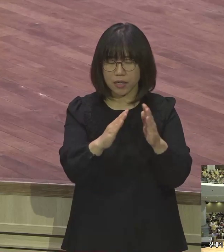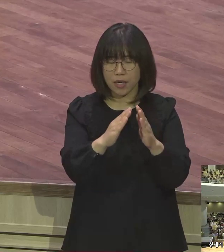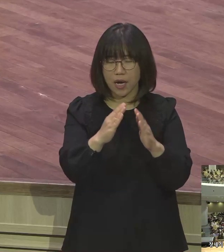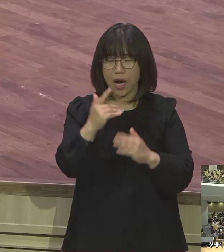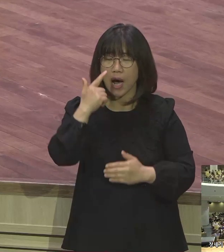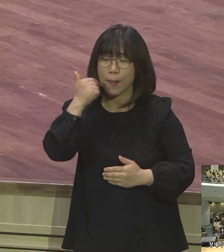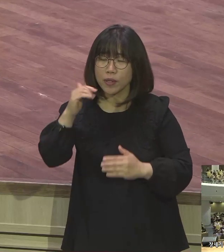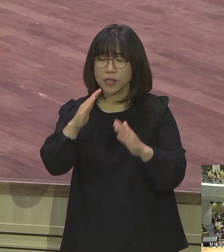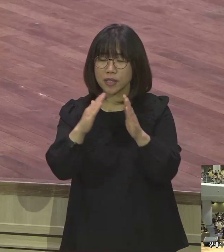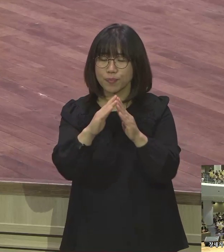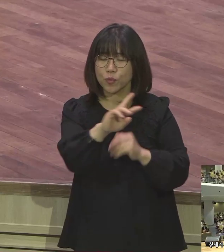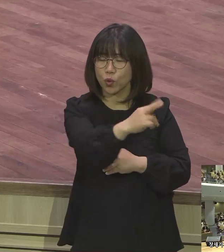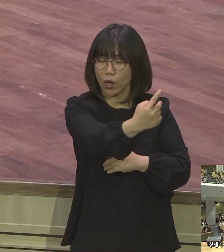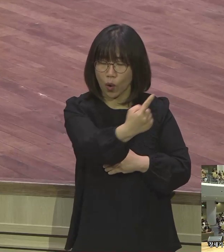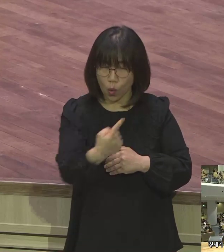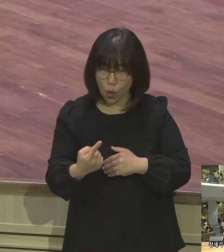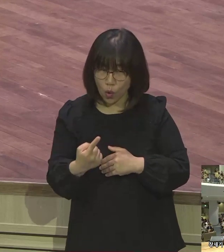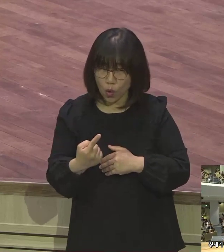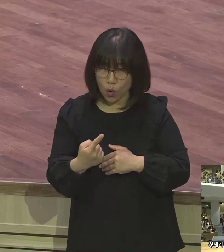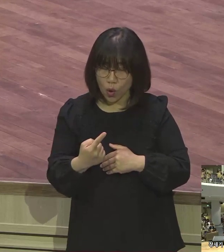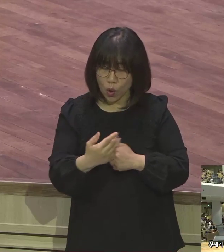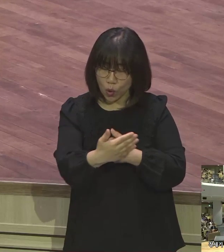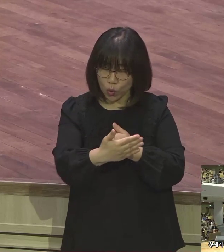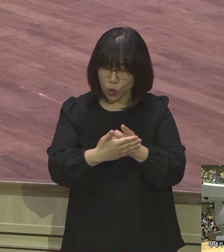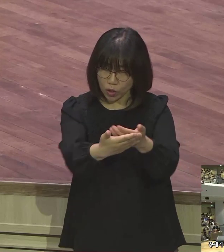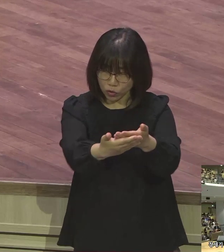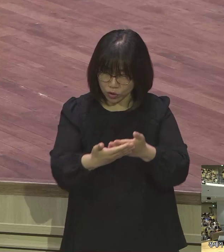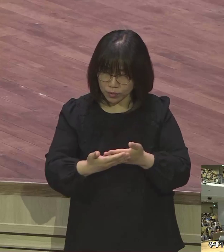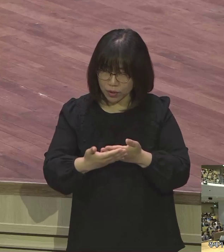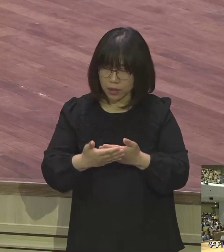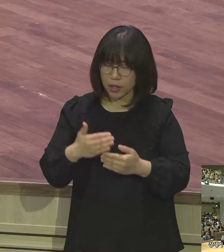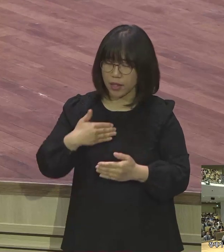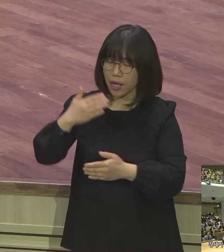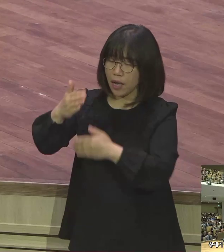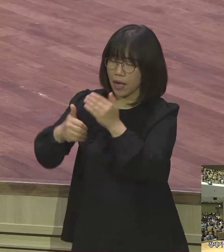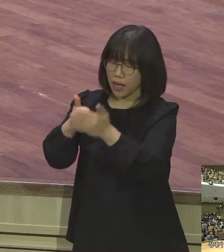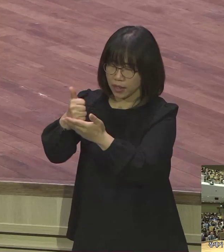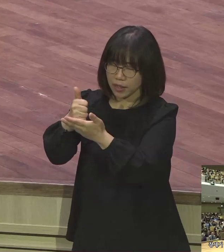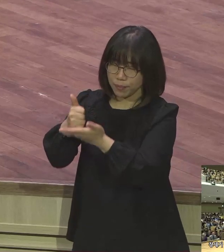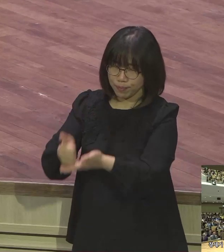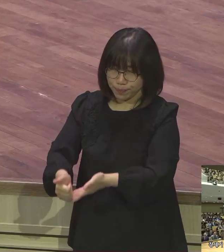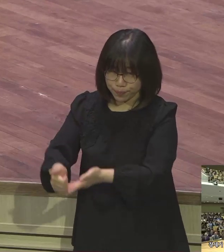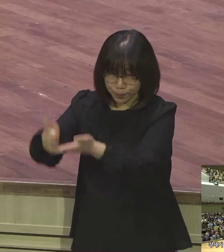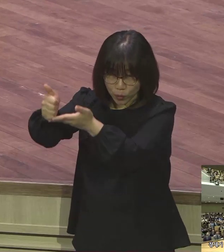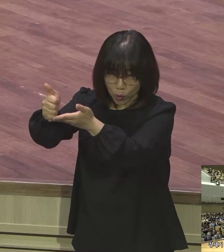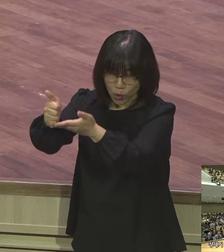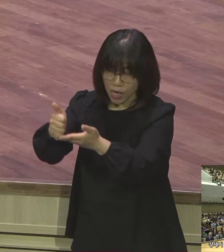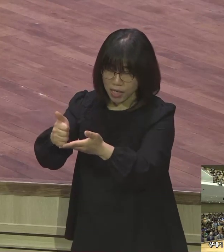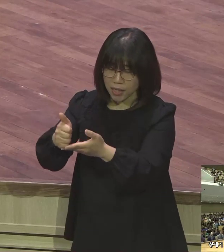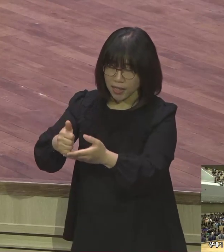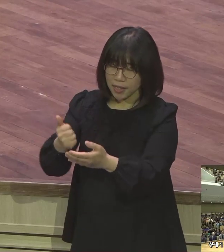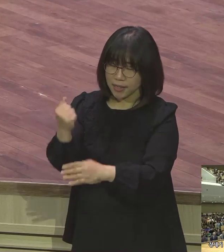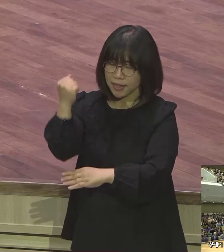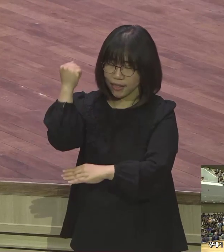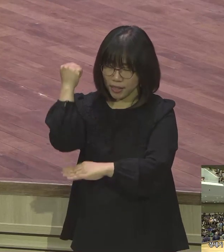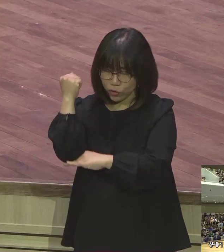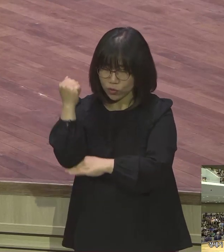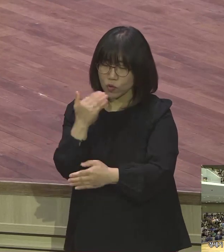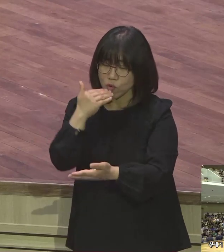아버지 여호와께서 나의 하나님이 되실 것이오 내가 기둥으로 세운 이 돌이 하나님의 집이 될 것이오 하나님께서